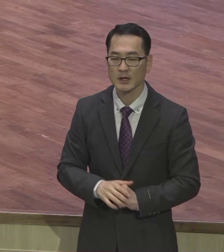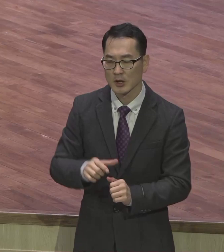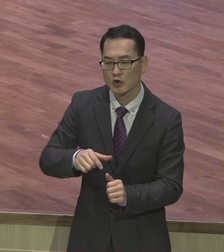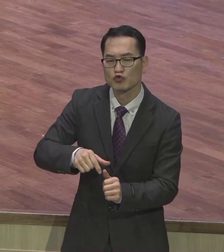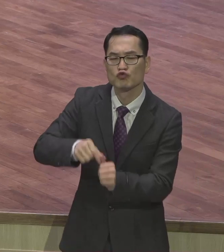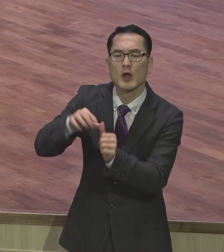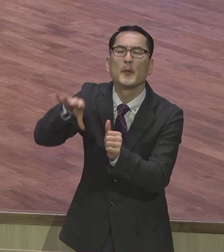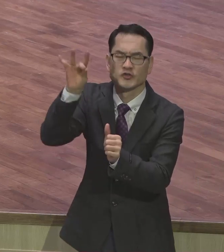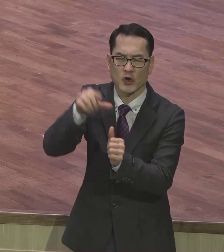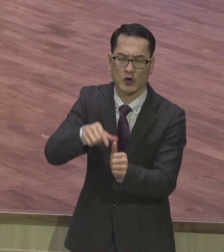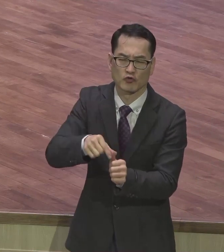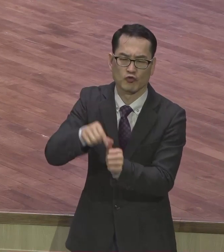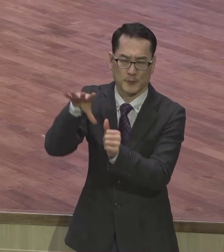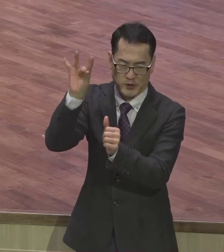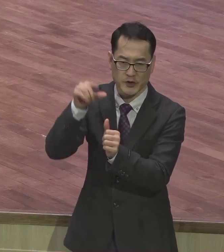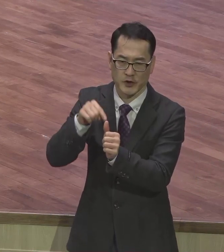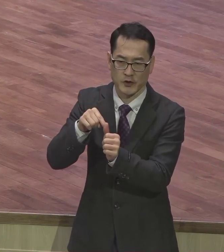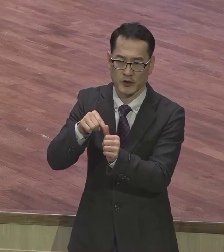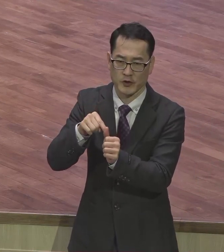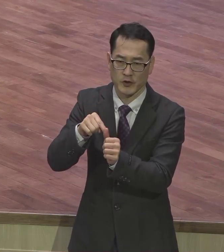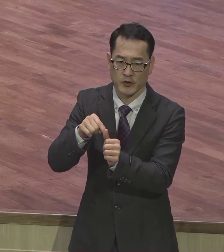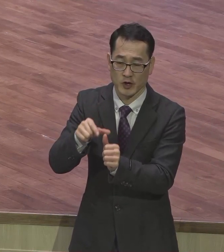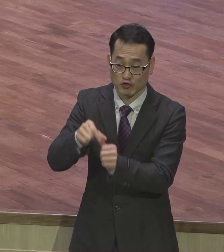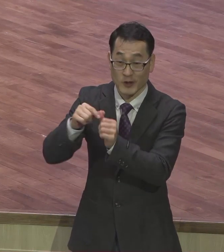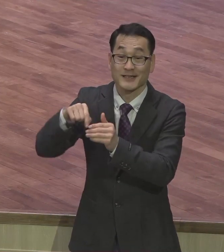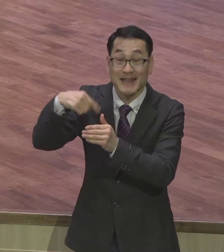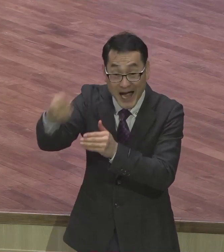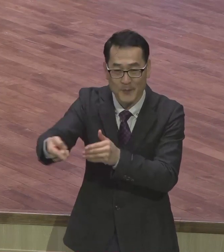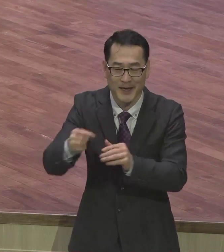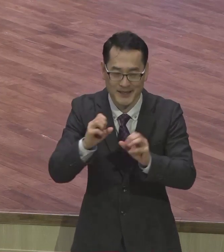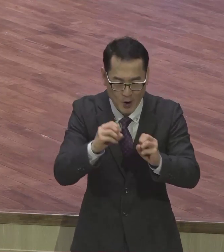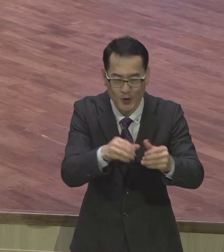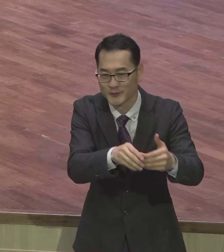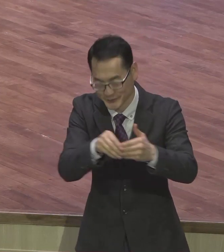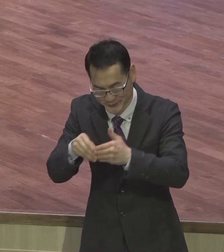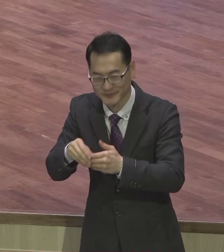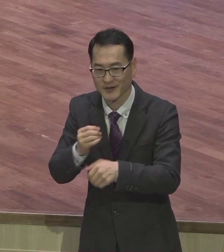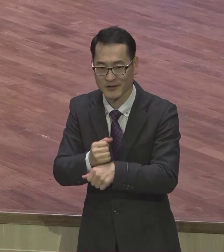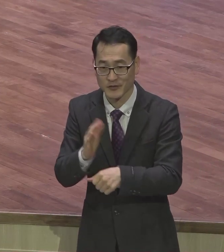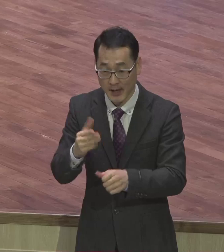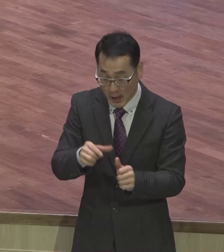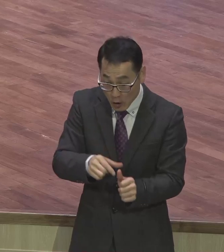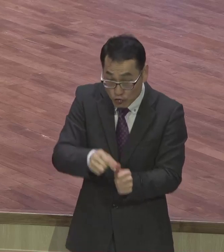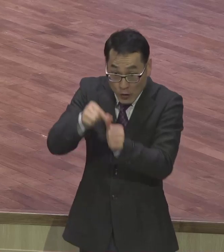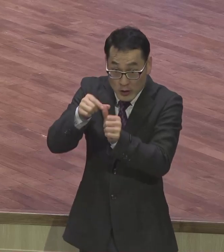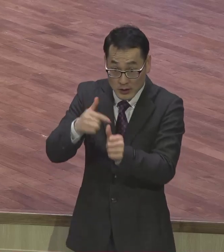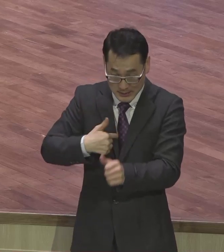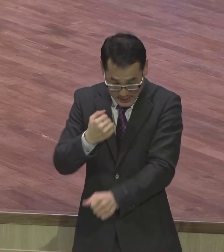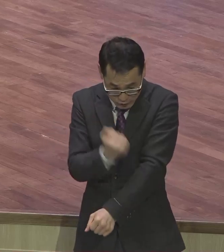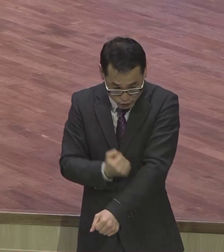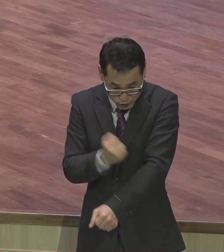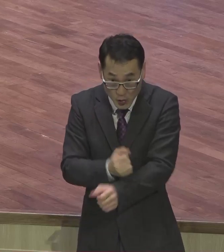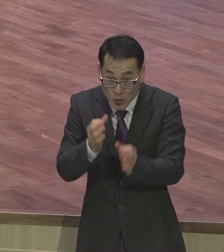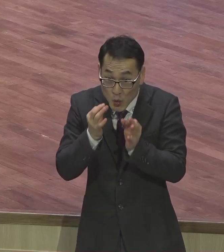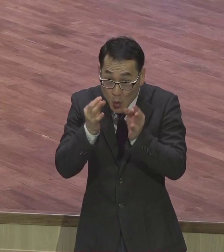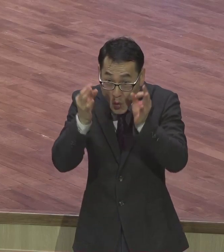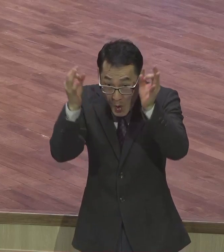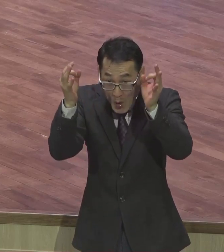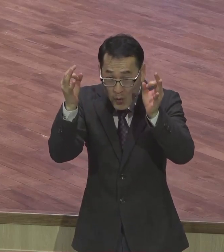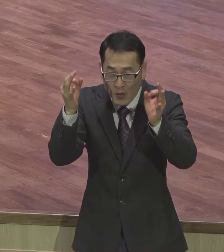구원은 인간의 행위나 노력으로 주어지는 것이 아니에요 무슨 하나님이 지사하게 인간에게 뭐